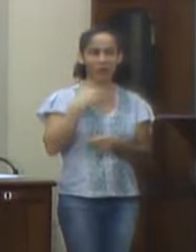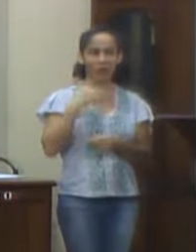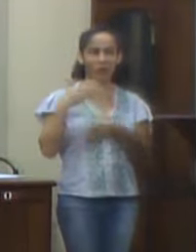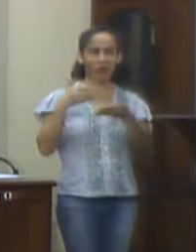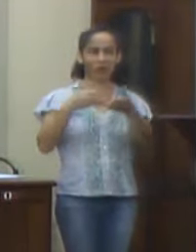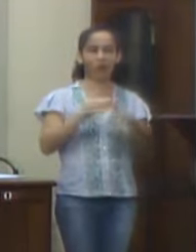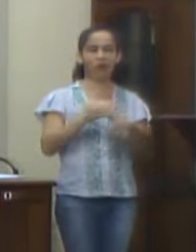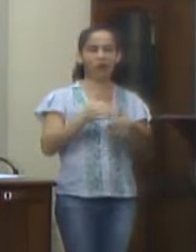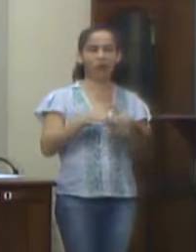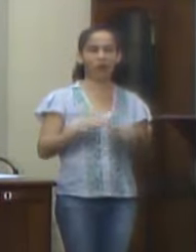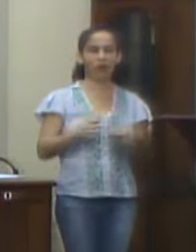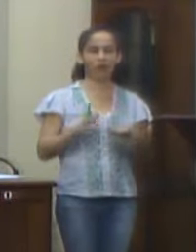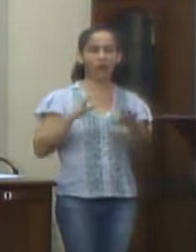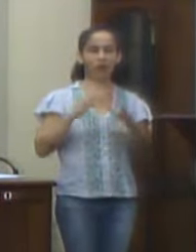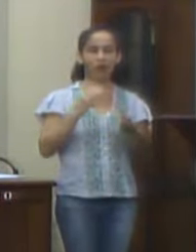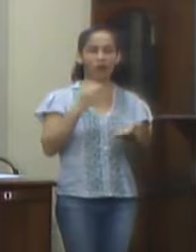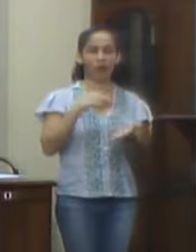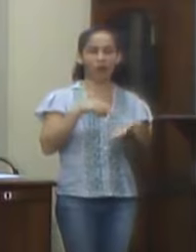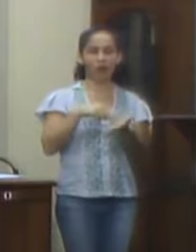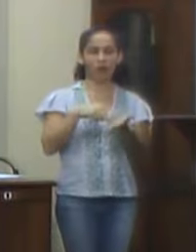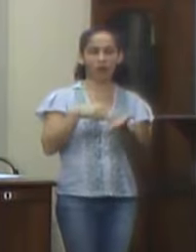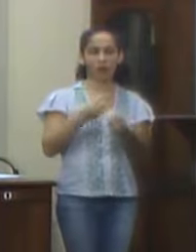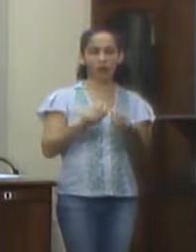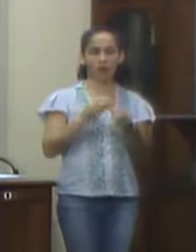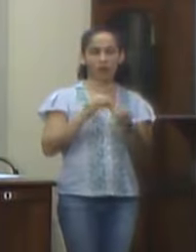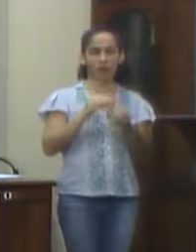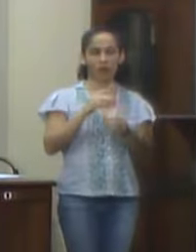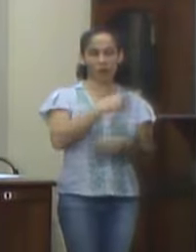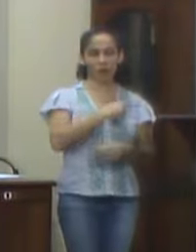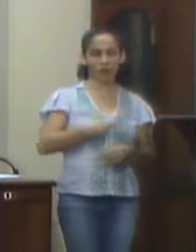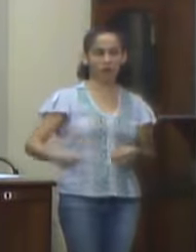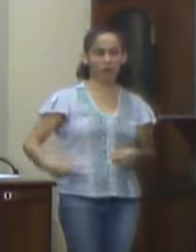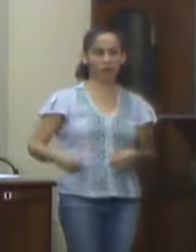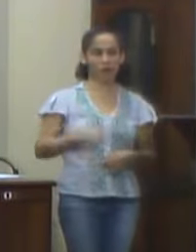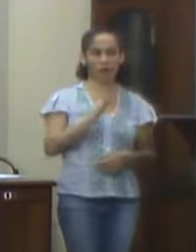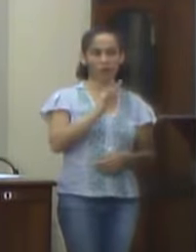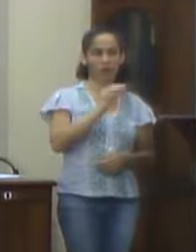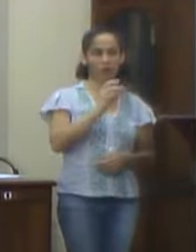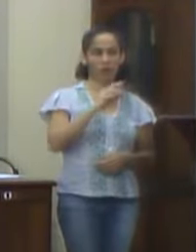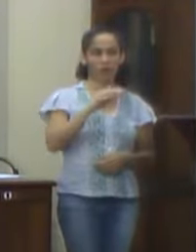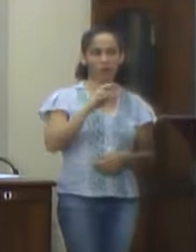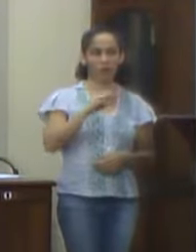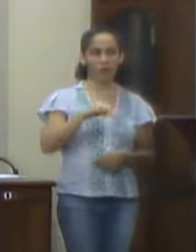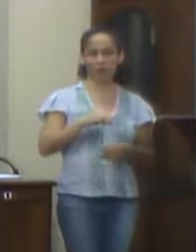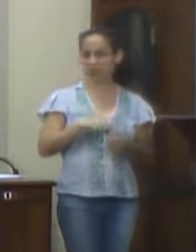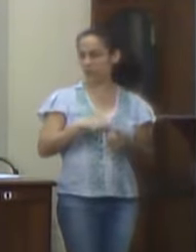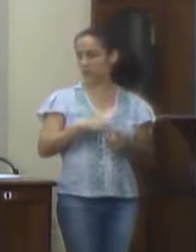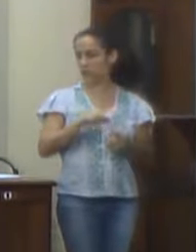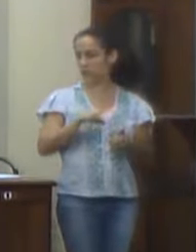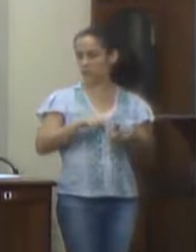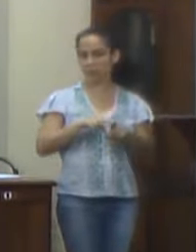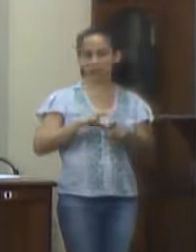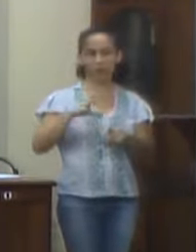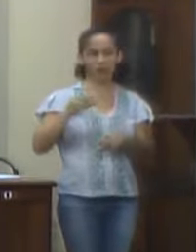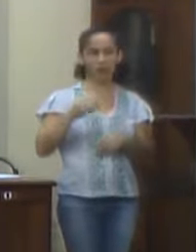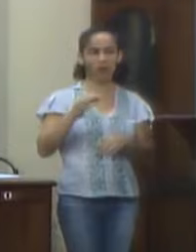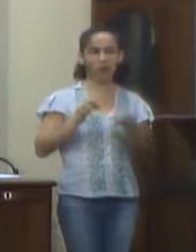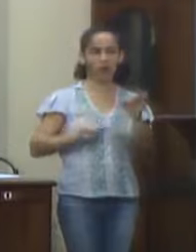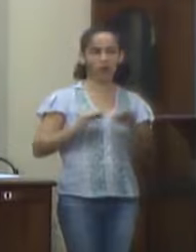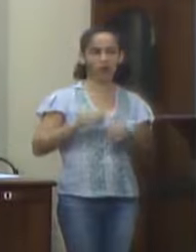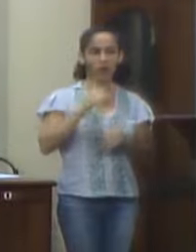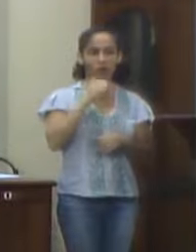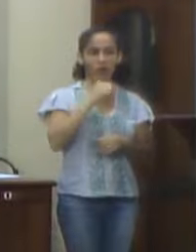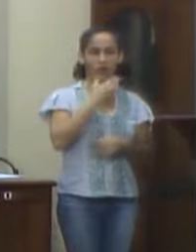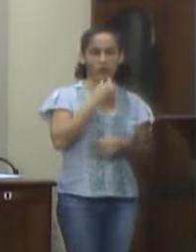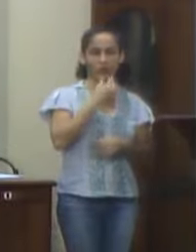posse do Tribunal de Justiça do Rio de Janeiro, como presidente do Fórum Estadual de Juízes da Infância e da Juventude do Rio de